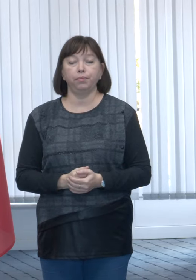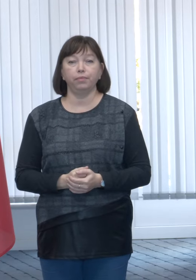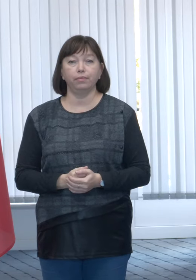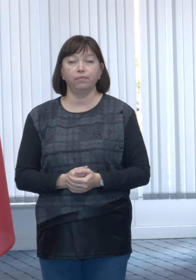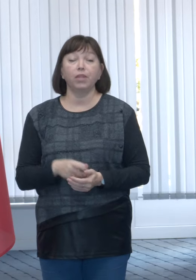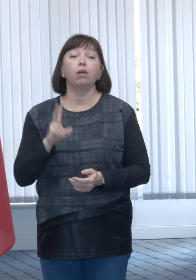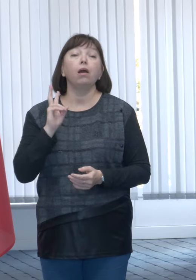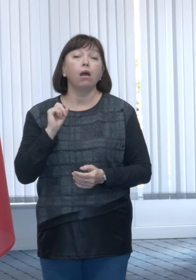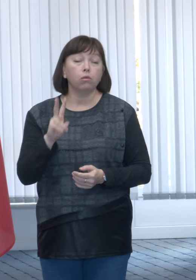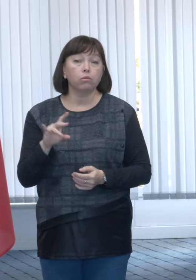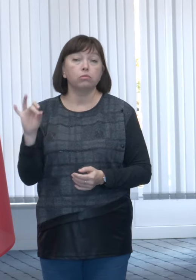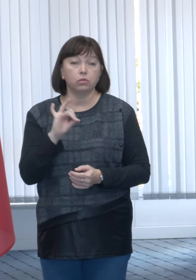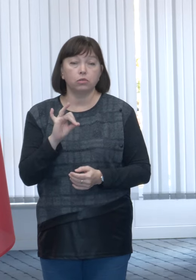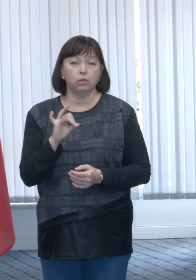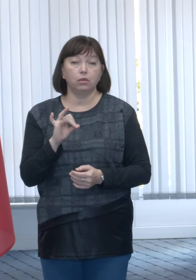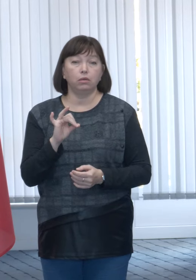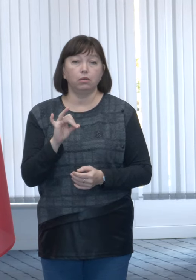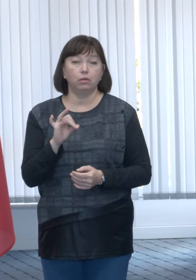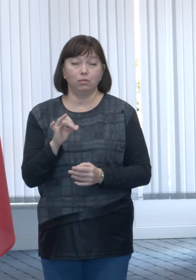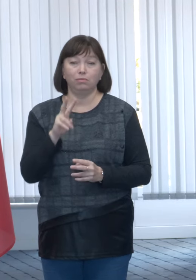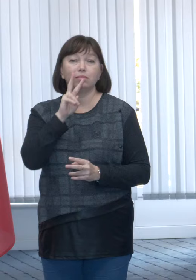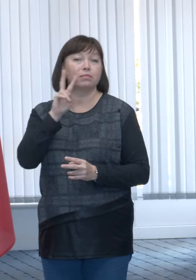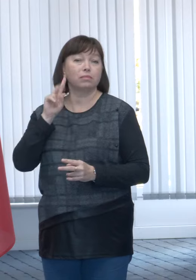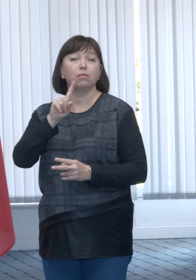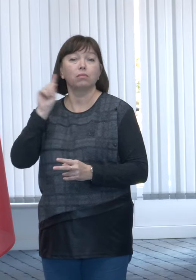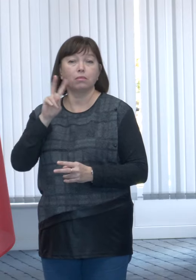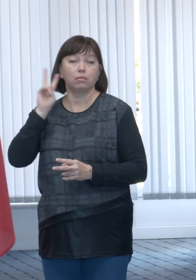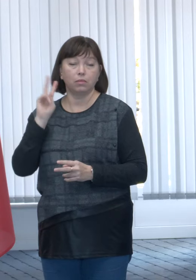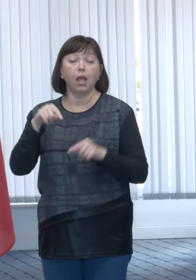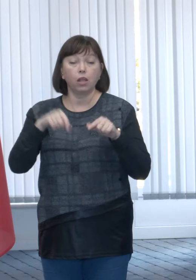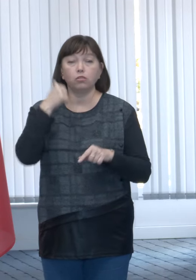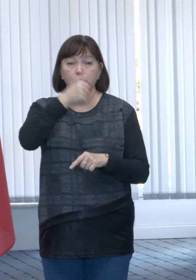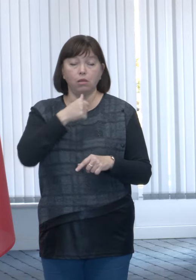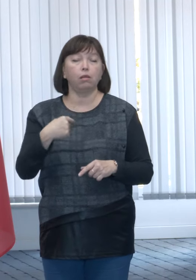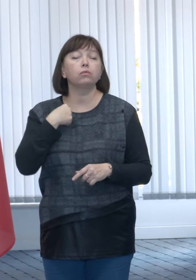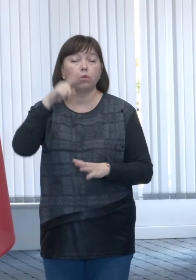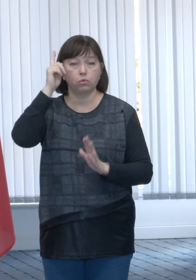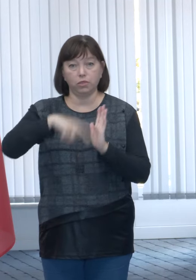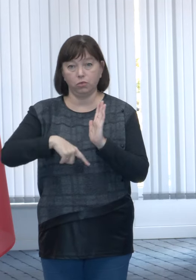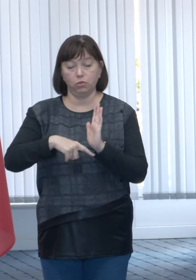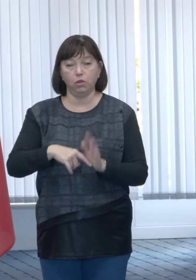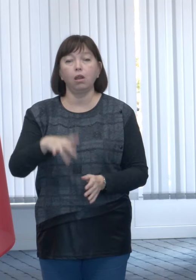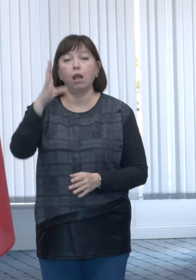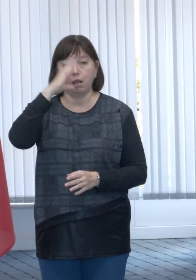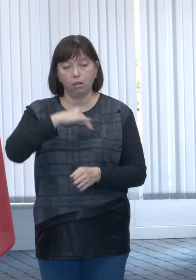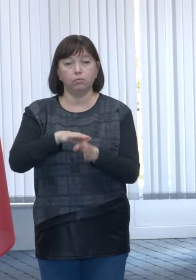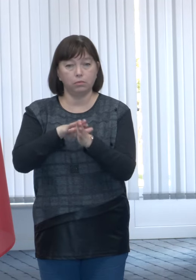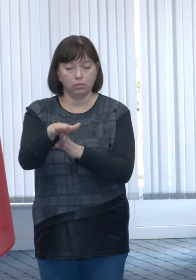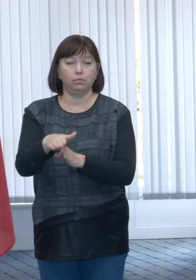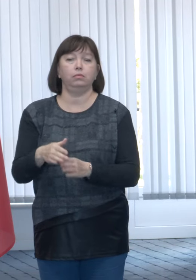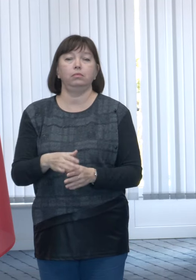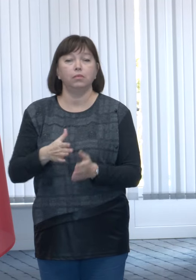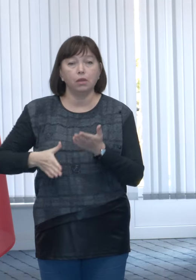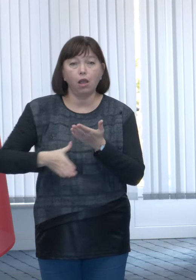Ca și în ultimii doi ani și în acest an, sunt sigur că o să reușim să ajutăm